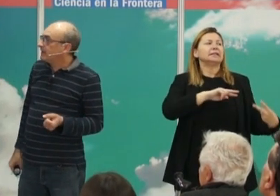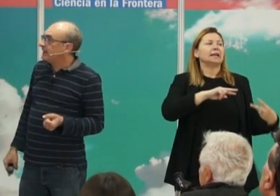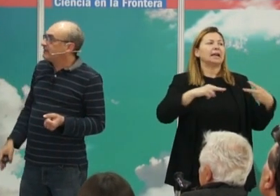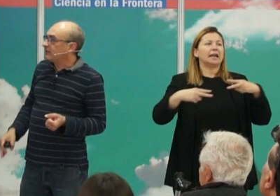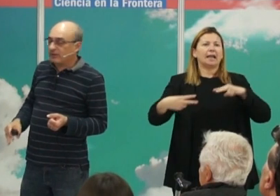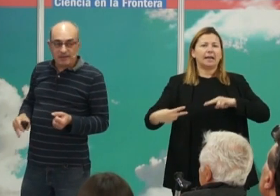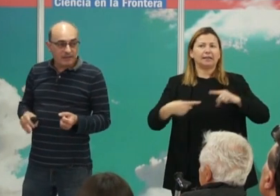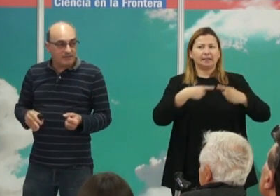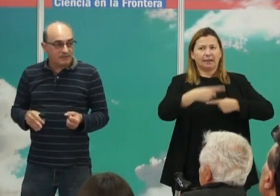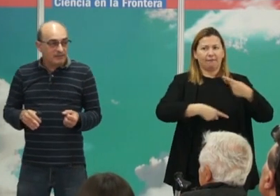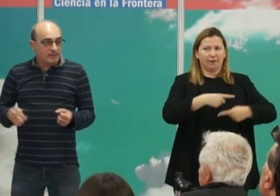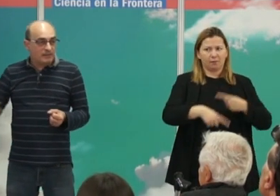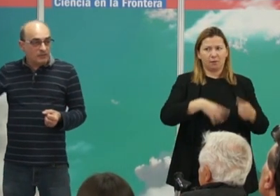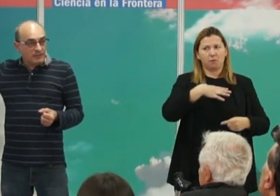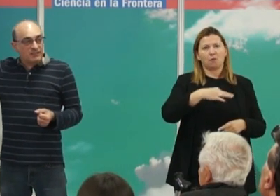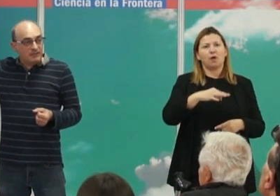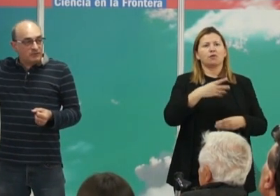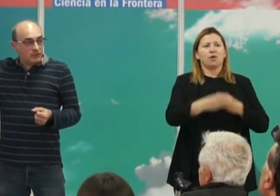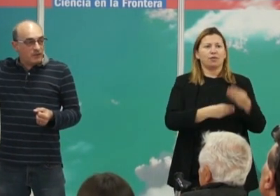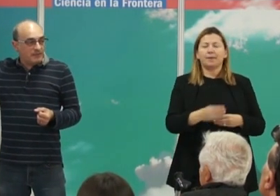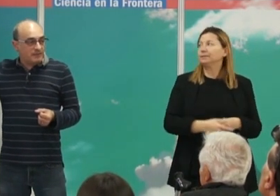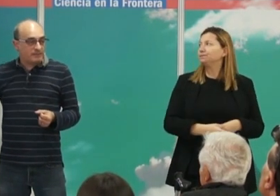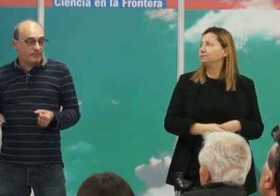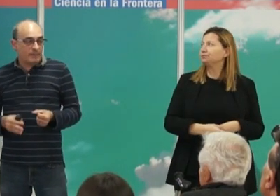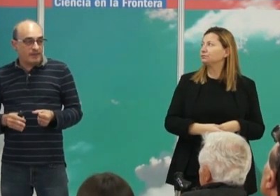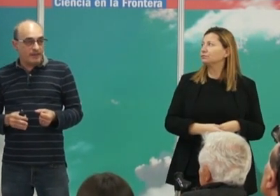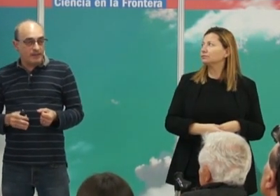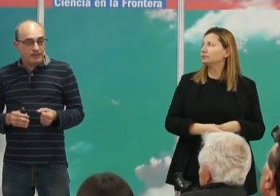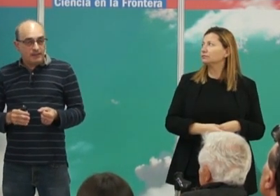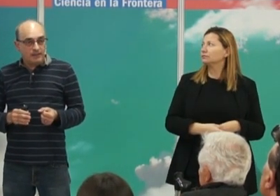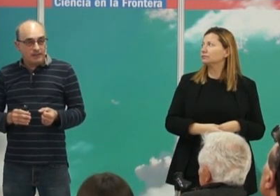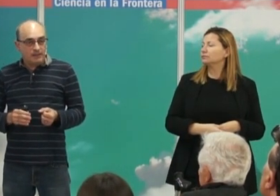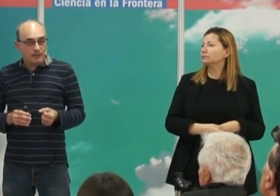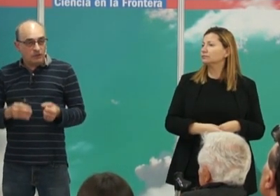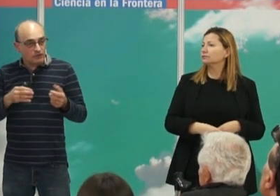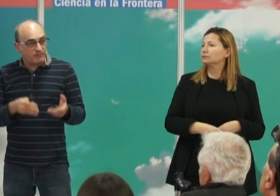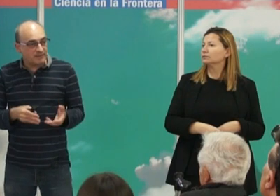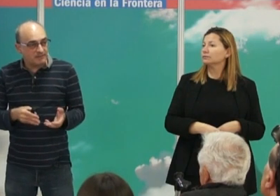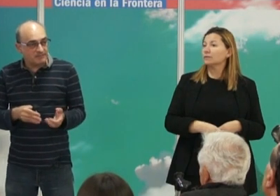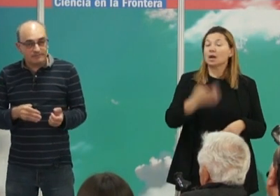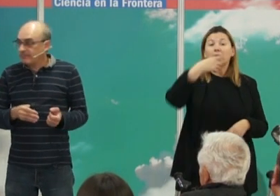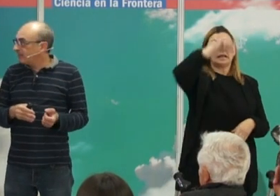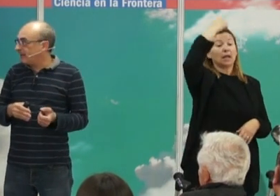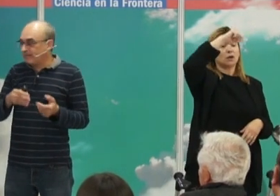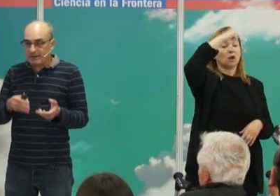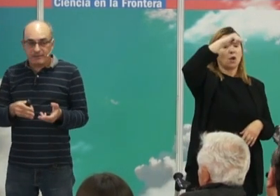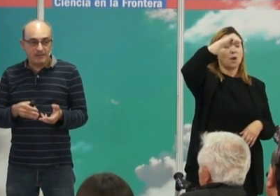de estas sociedades y se ha visto nuevamente que los hombres